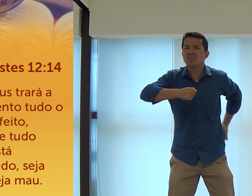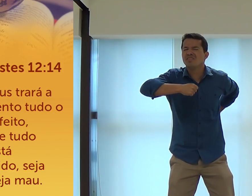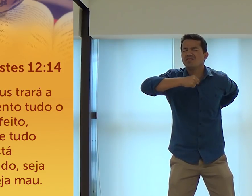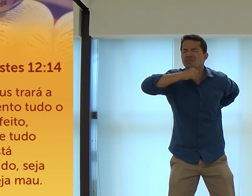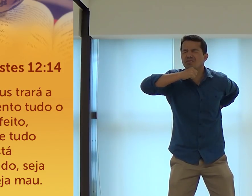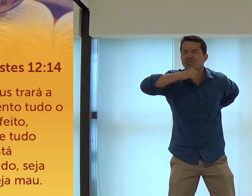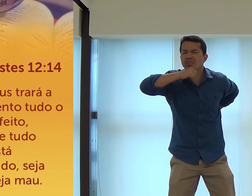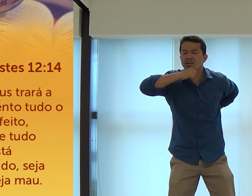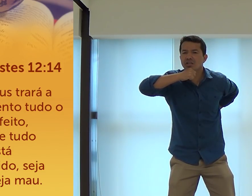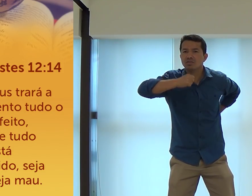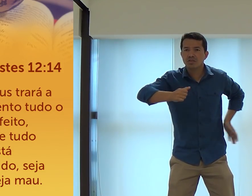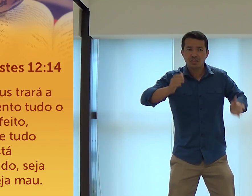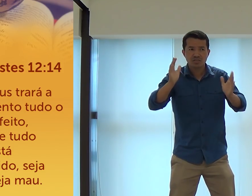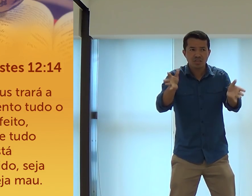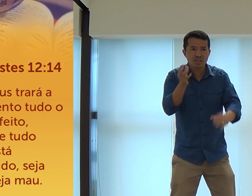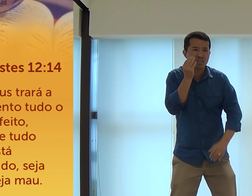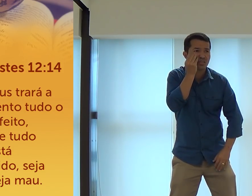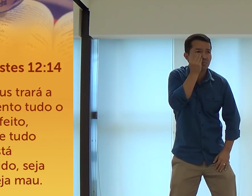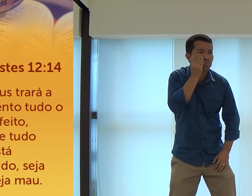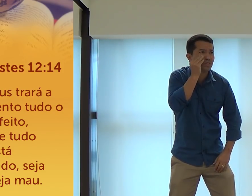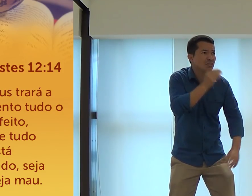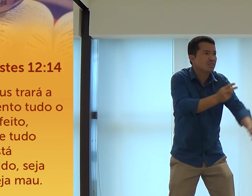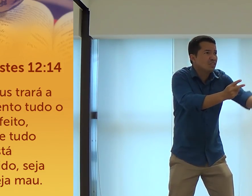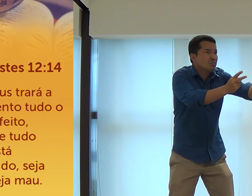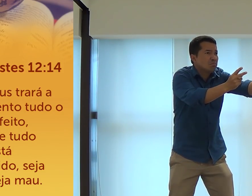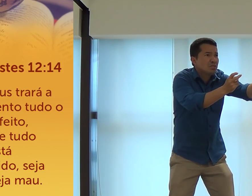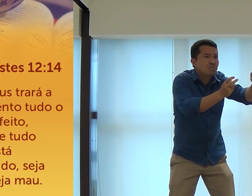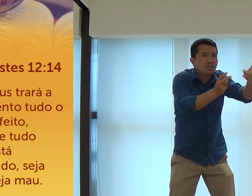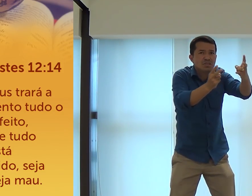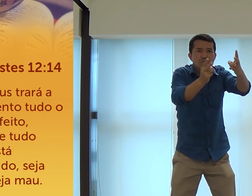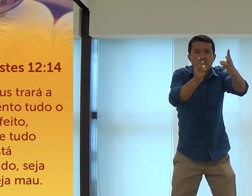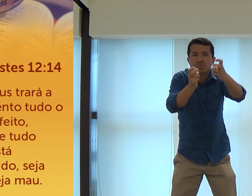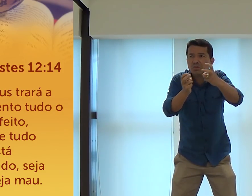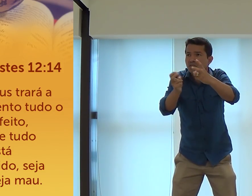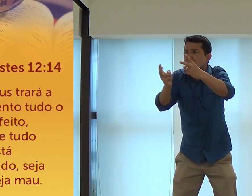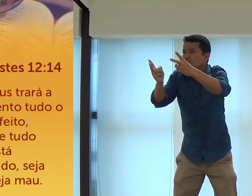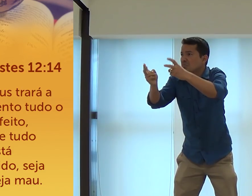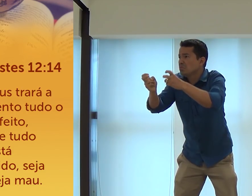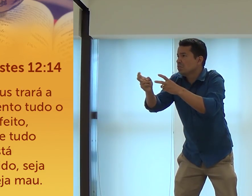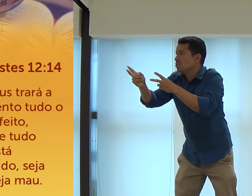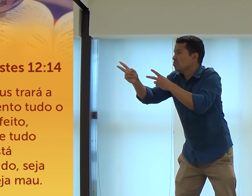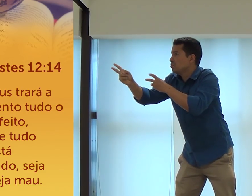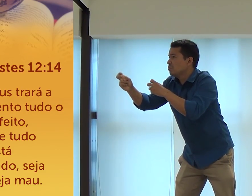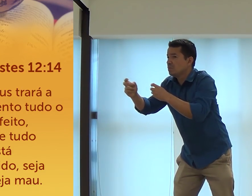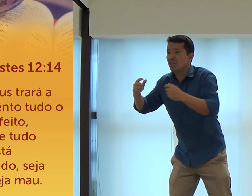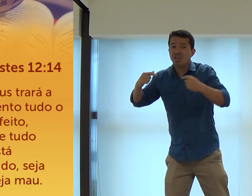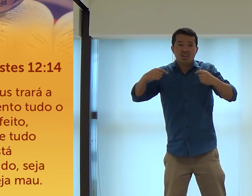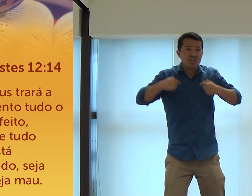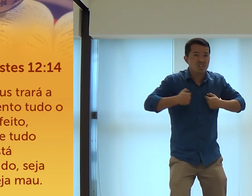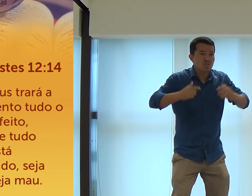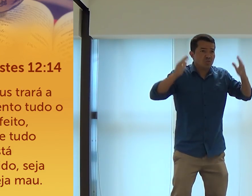Eu já estou velho. Eu já sou tão experiente. Já vi tantas coisas acontecendo.